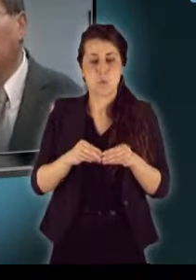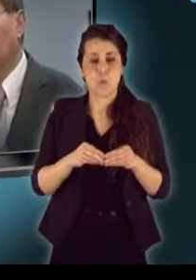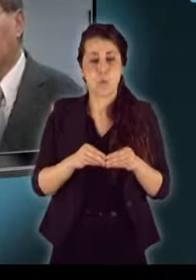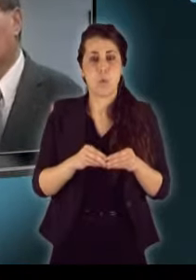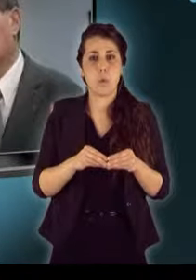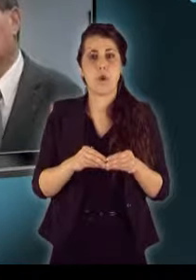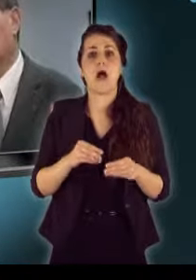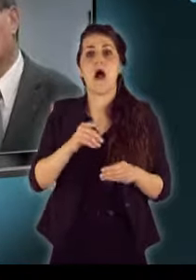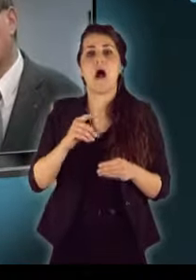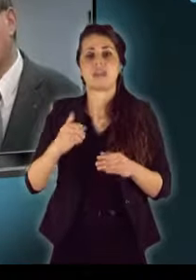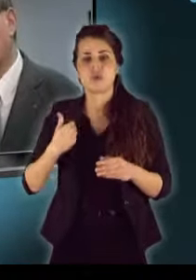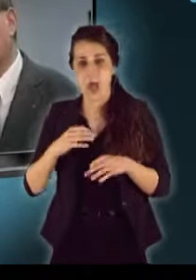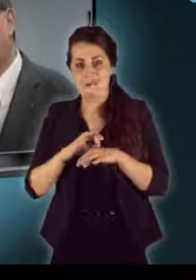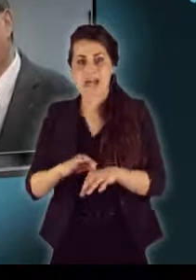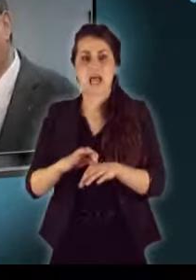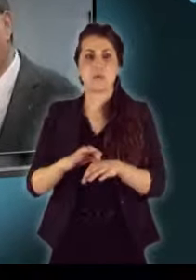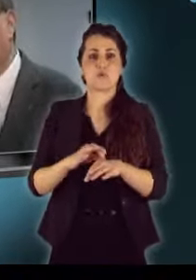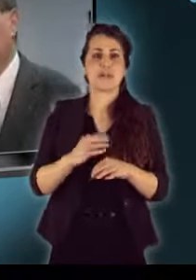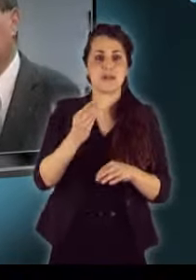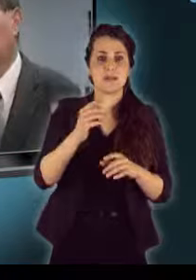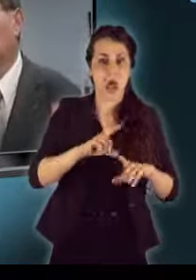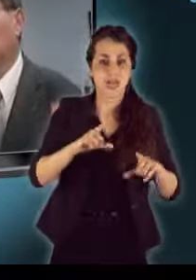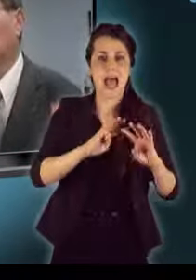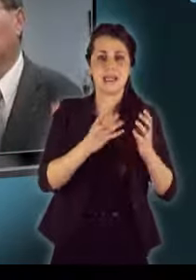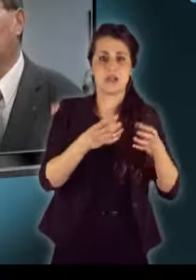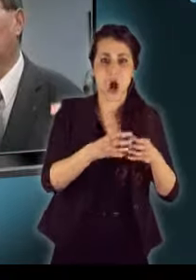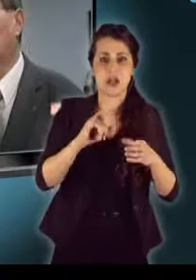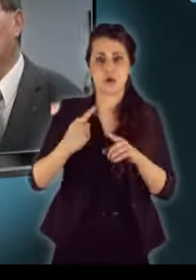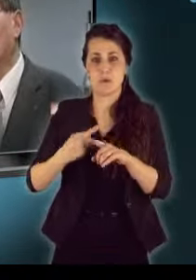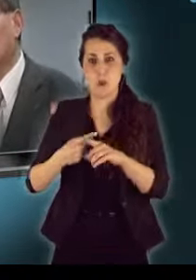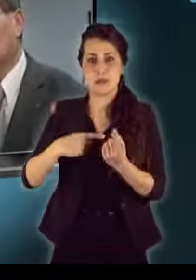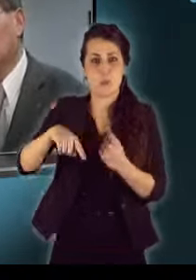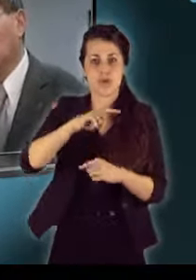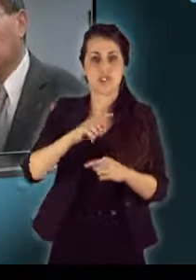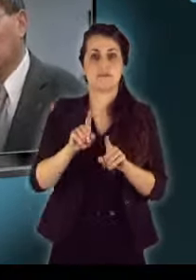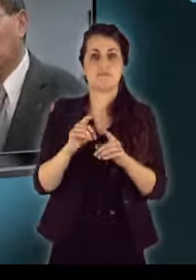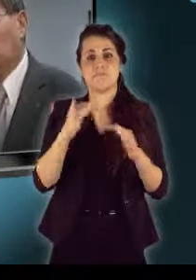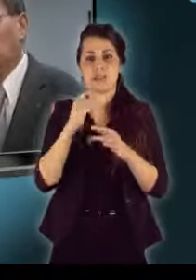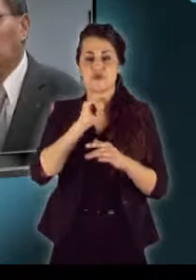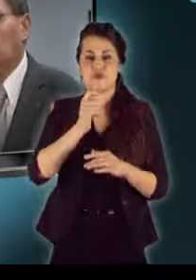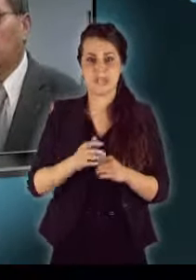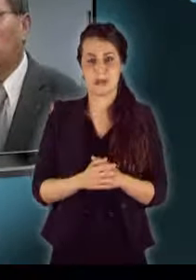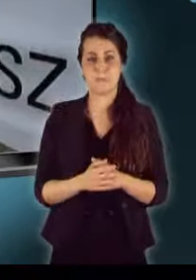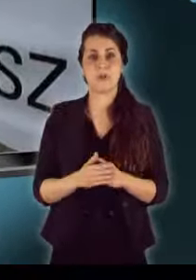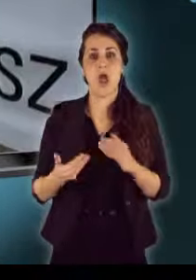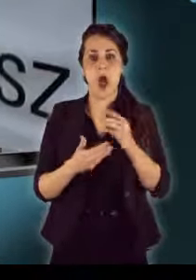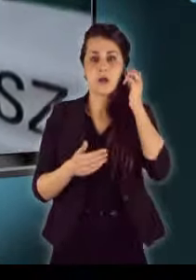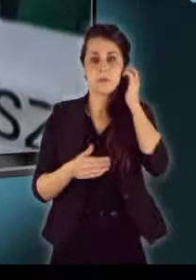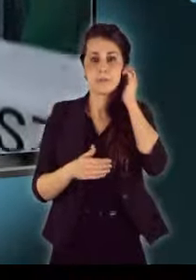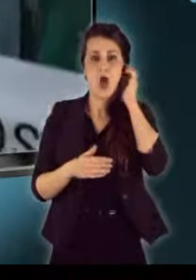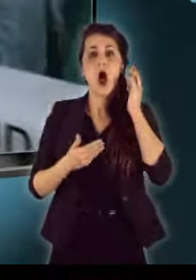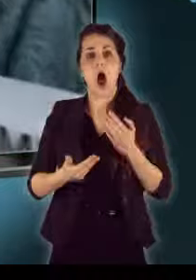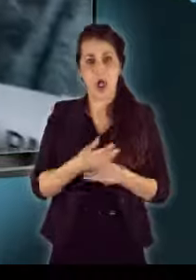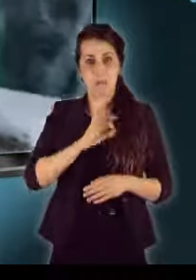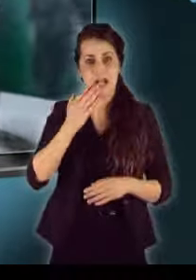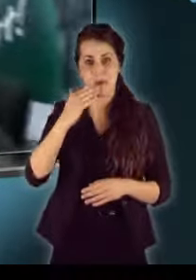illetve az iskola vezetősége tanárik arra és a politika között. Az alpolgármester azt mondja, egyelőre csak